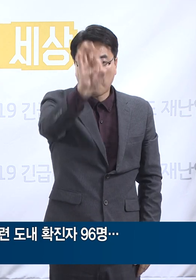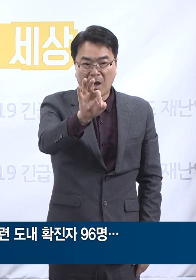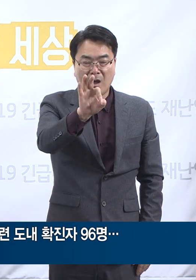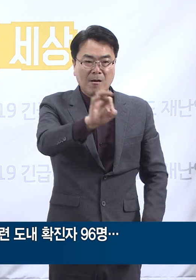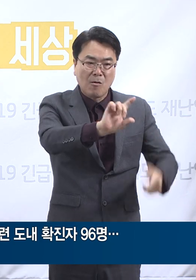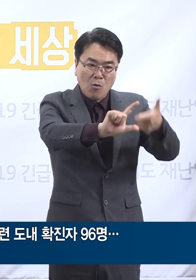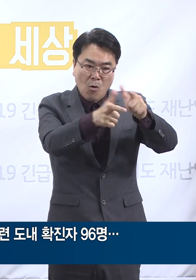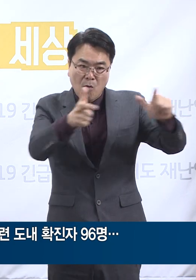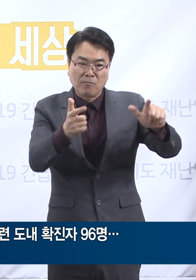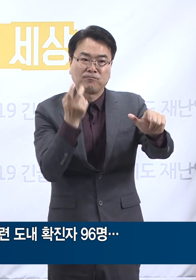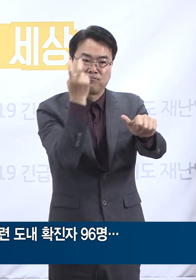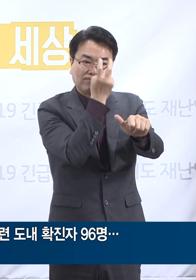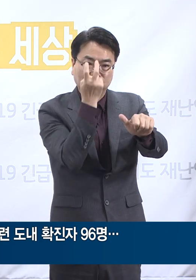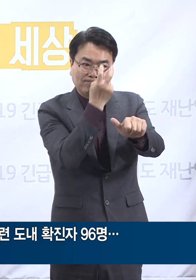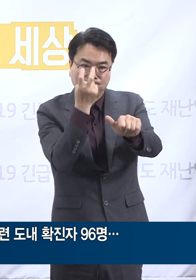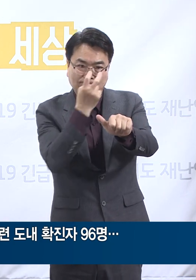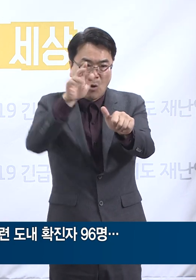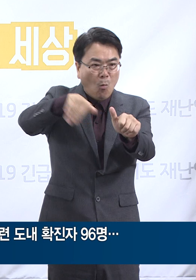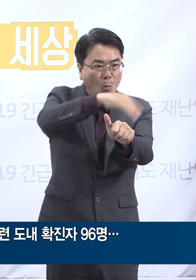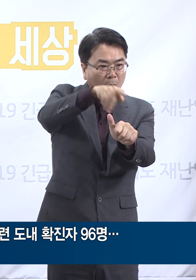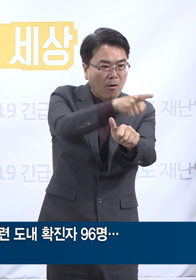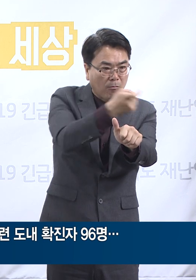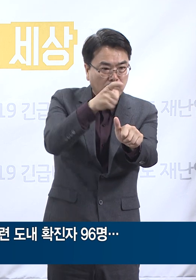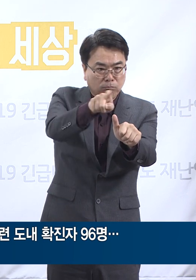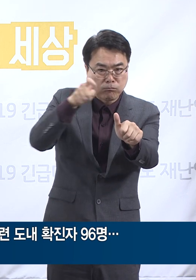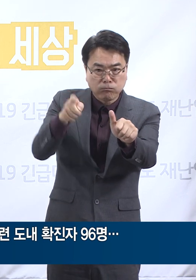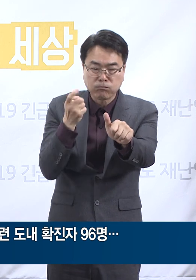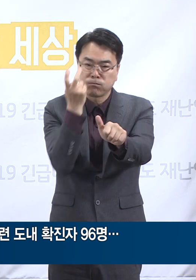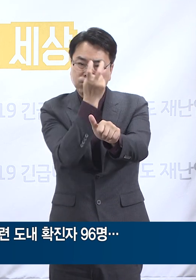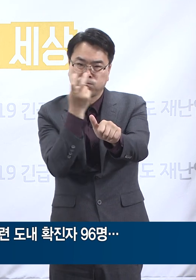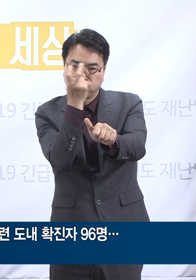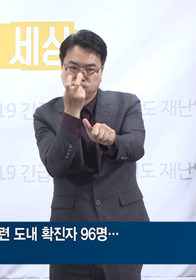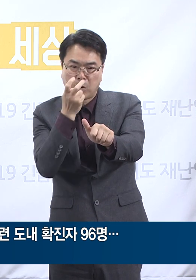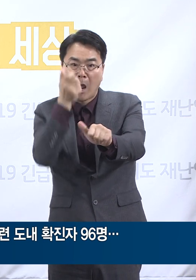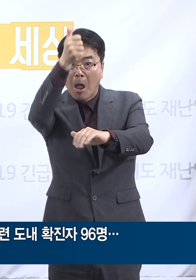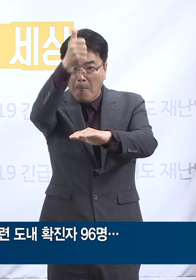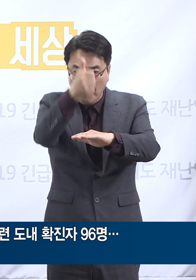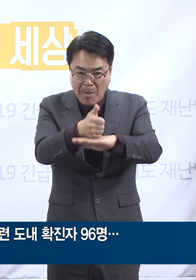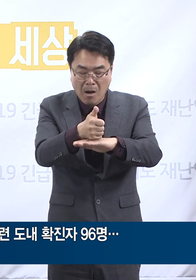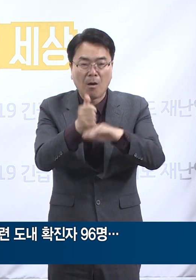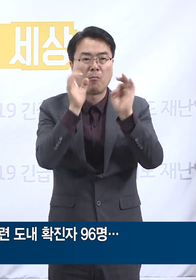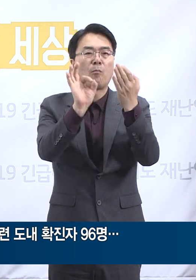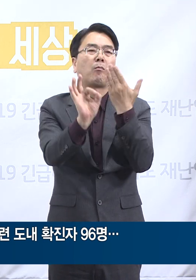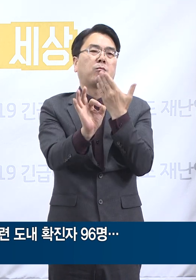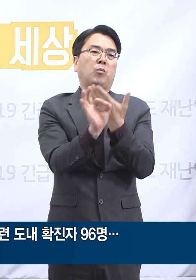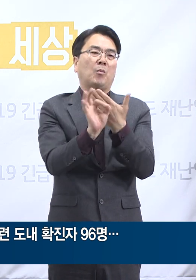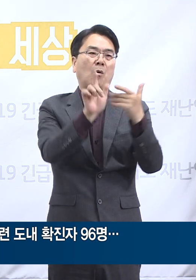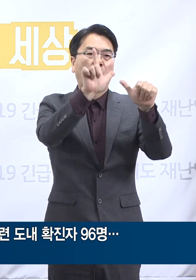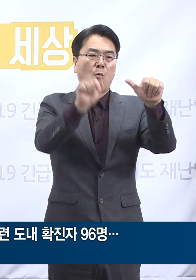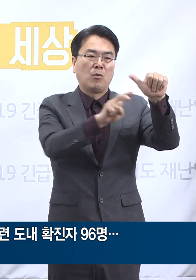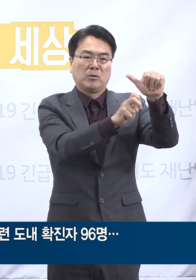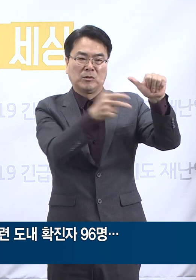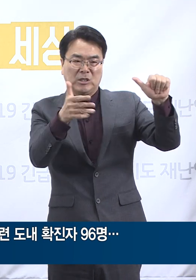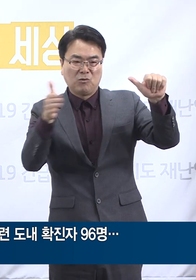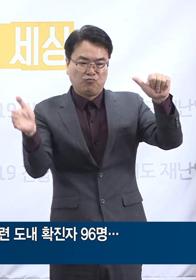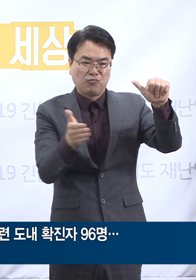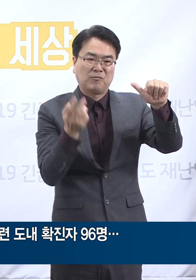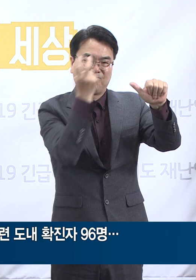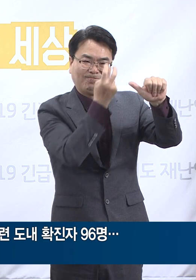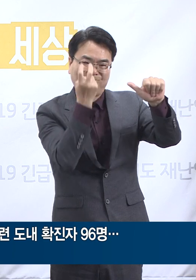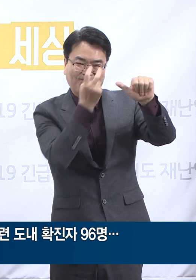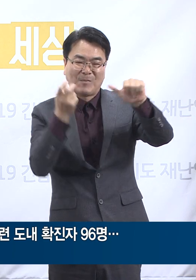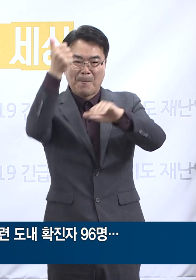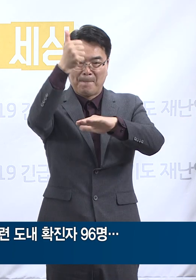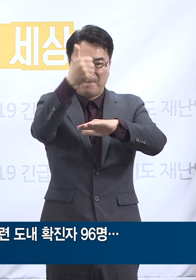등 전 구역에 대한 환경검체 채취를 실시하였습니다. 27일 오후 3시부터 실시한 환경조사에서